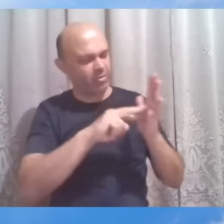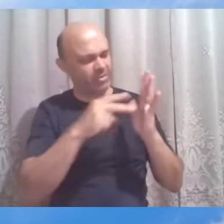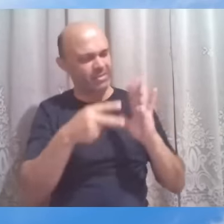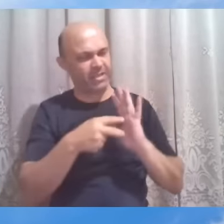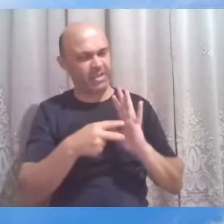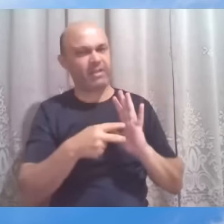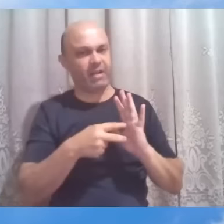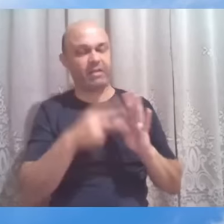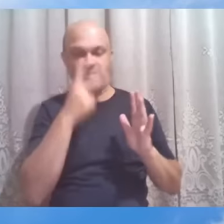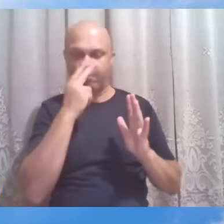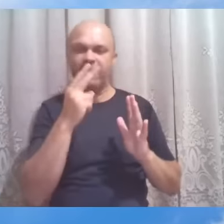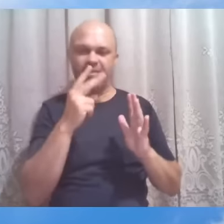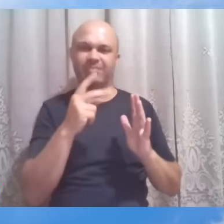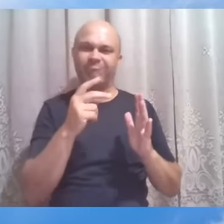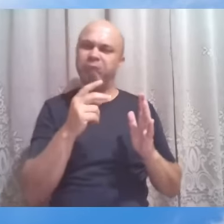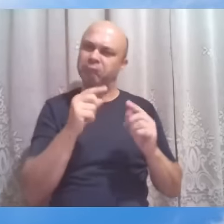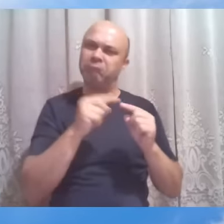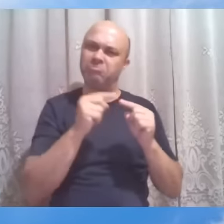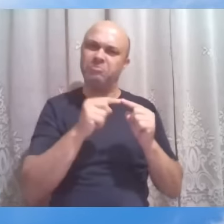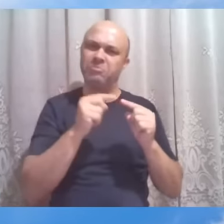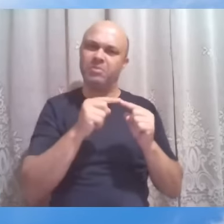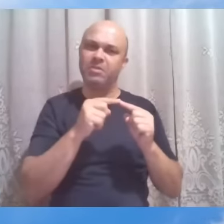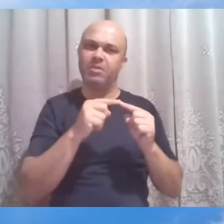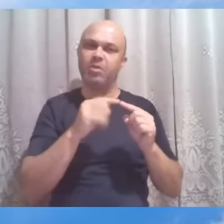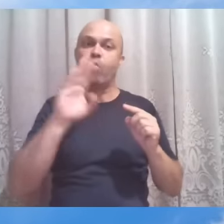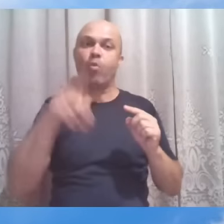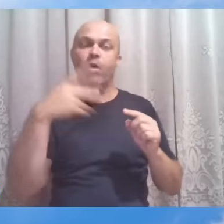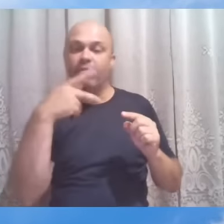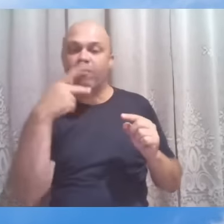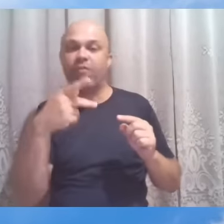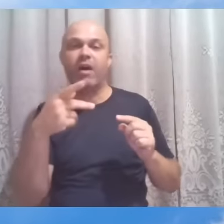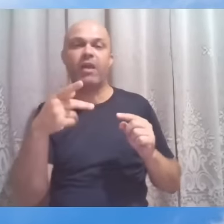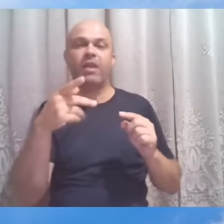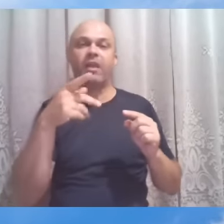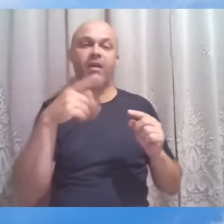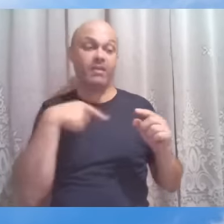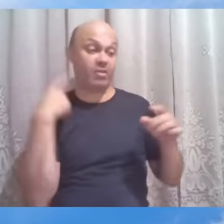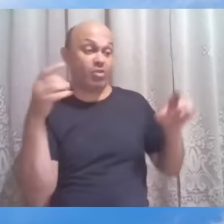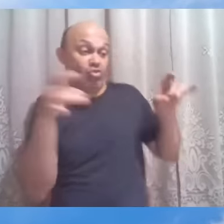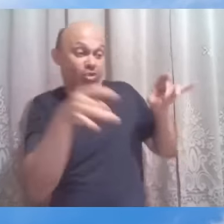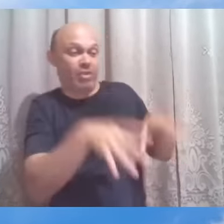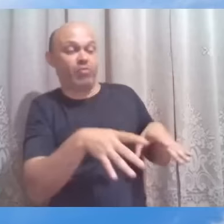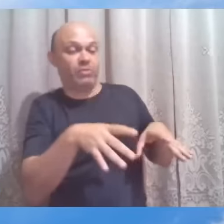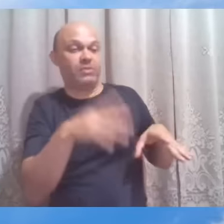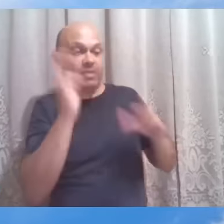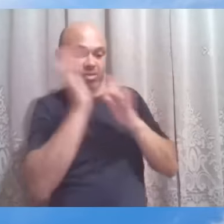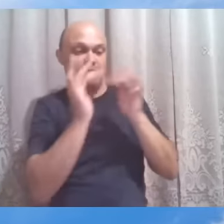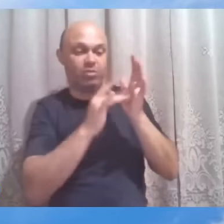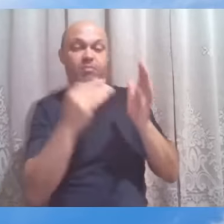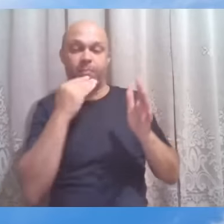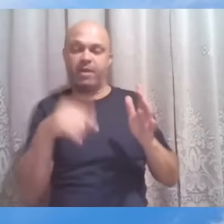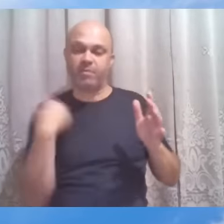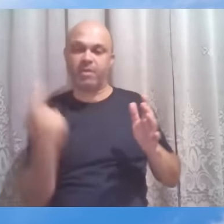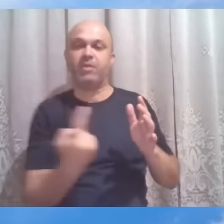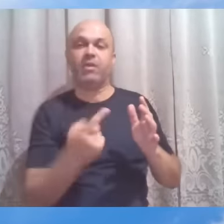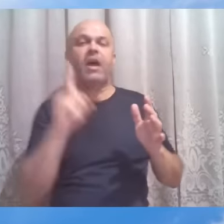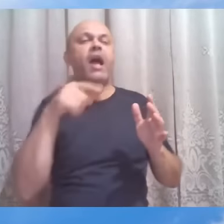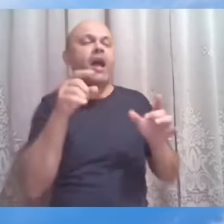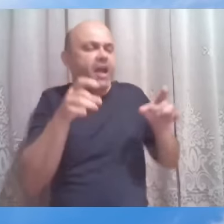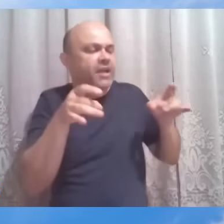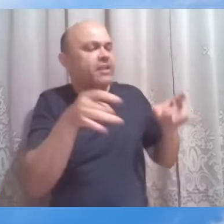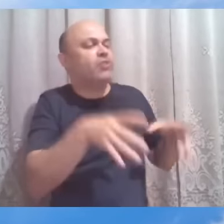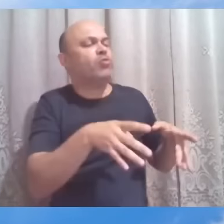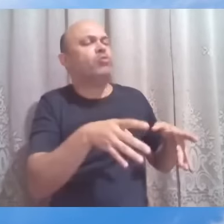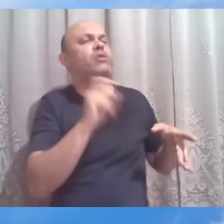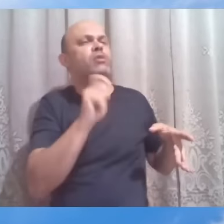renúncia a que Jesus nos pede, no que diz respeito aos familiares, é a renúncia naqueles moldes